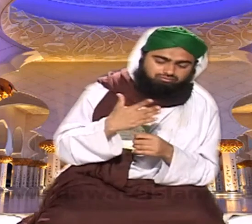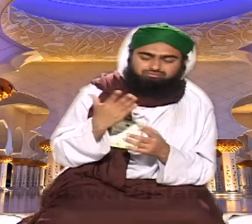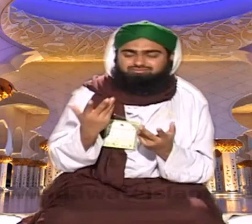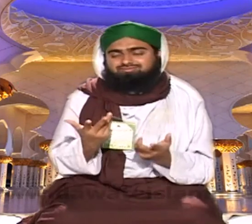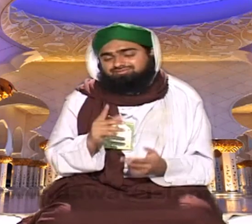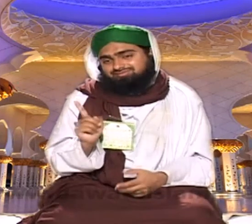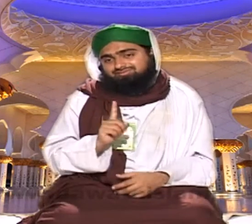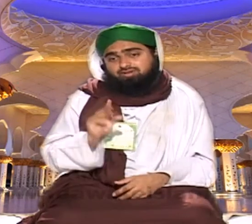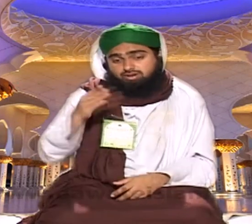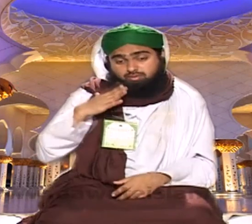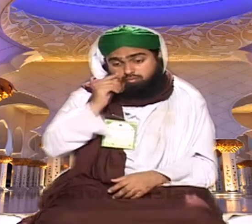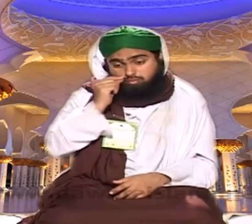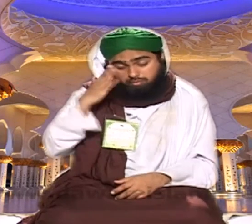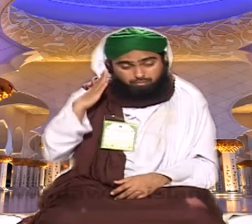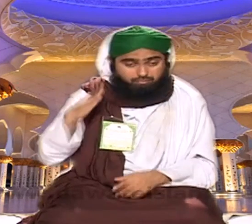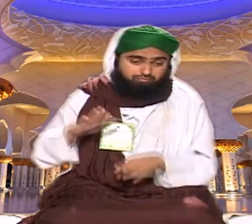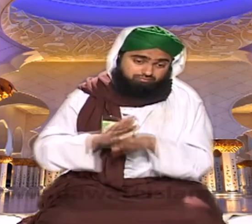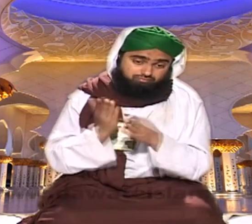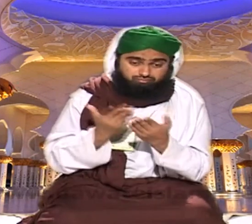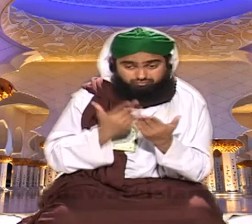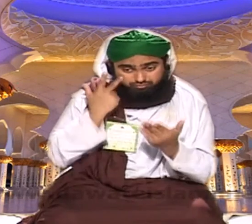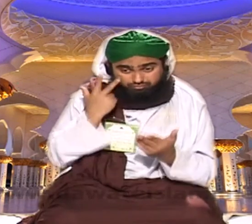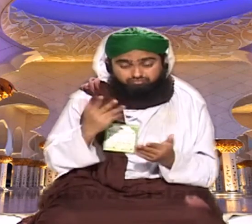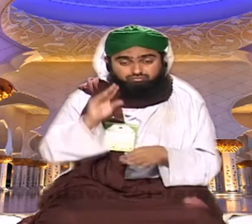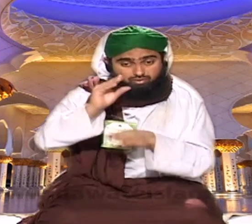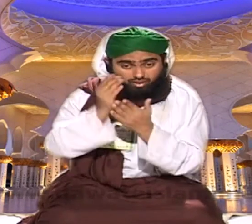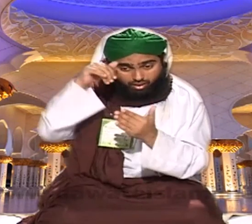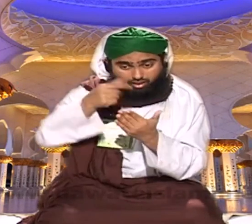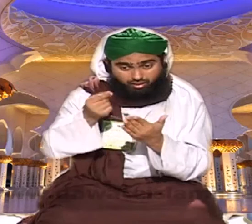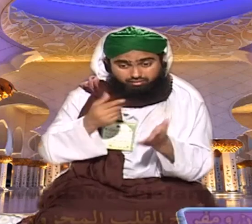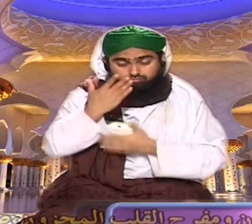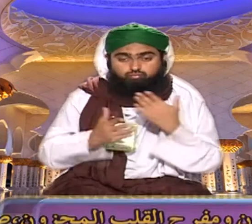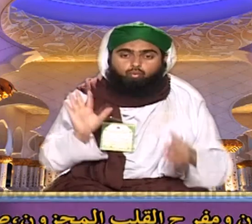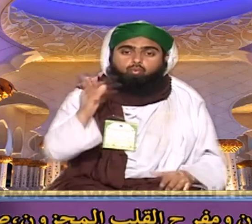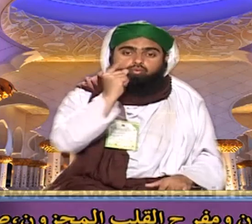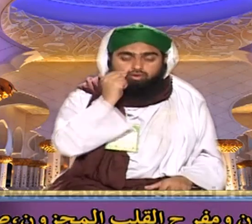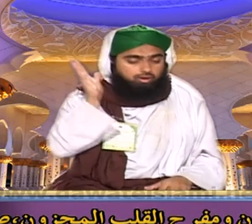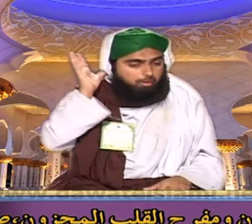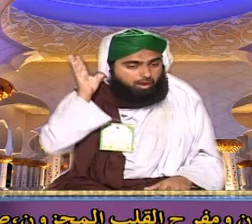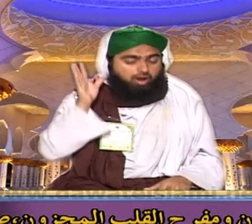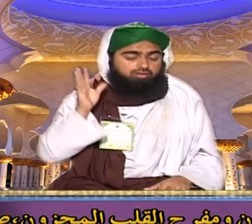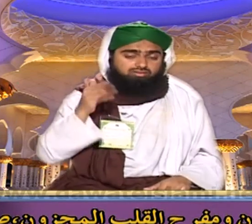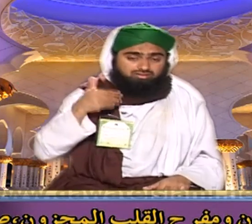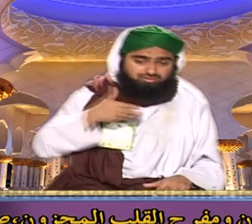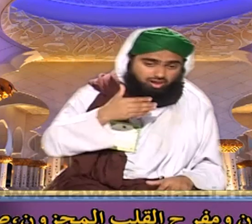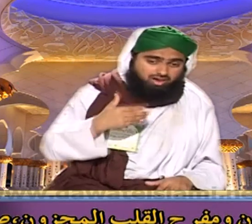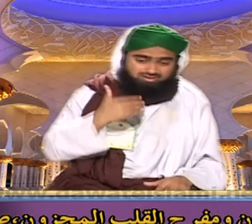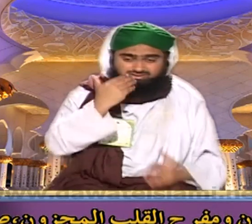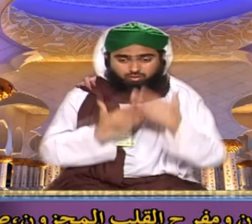تو بارہ لیے کہ میرے اسلامی بھائیوں حضرت العنور میں کہ جو نماز کے لیے غسل و غزو میں صبر